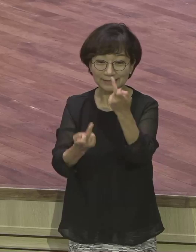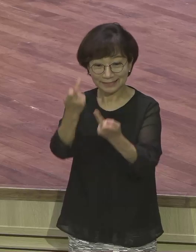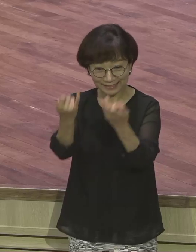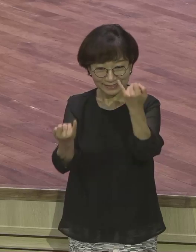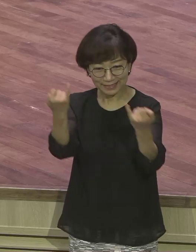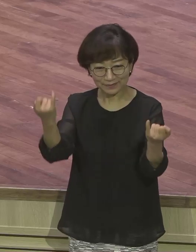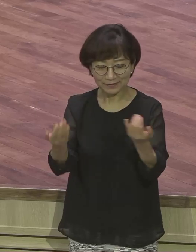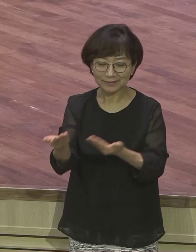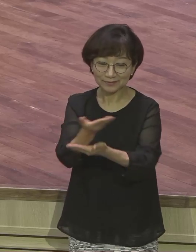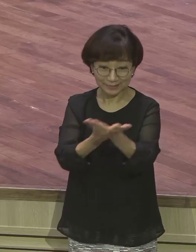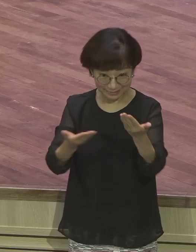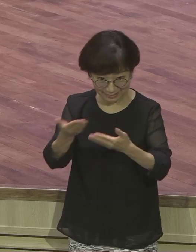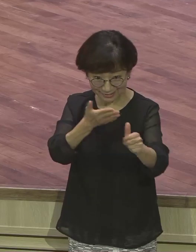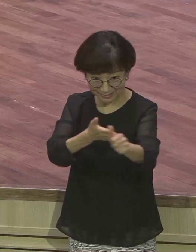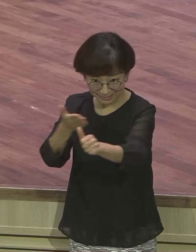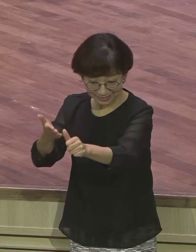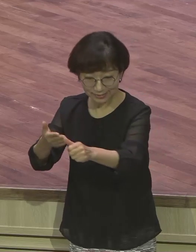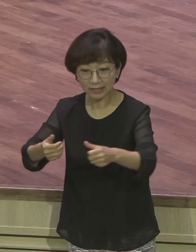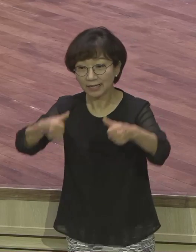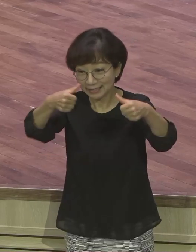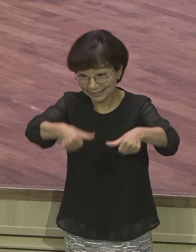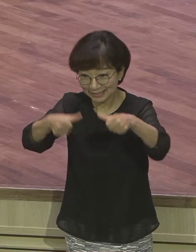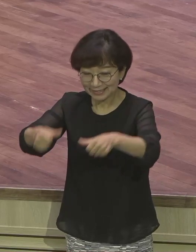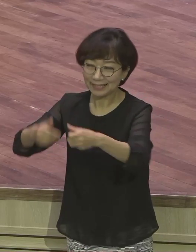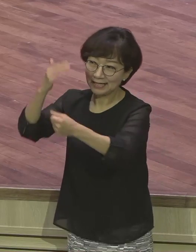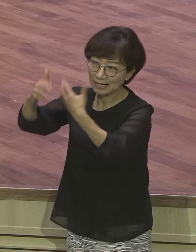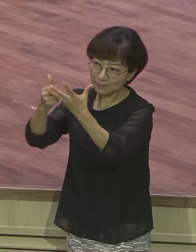서로 인사합시다. 하나님의 절대주권을 믿읍시다.